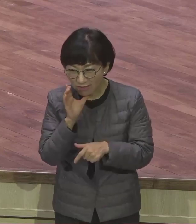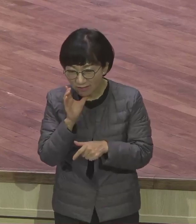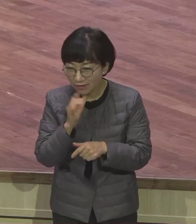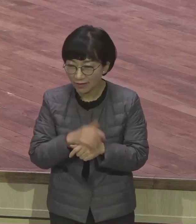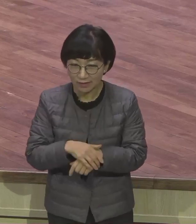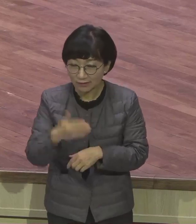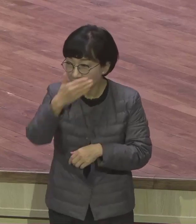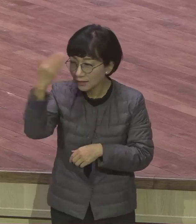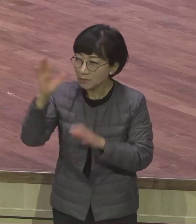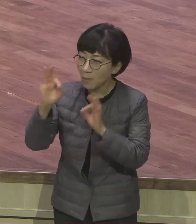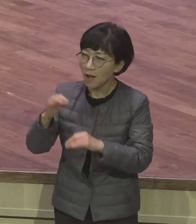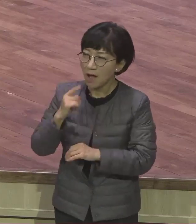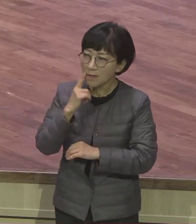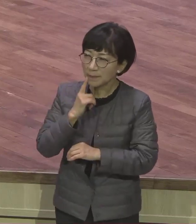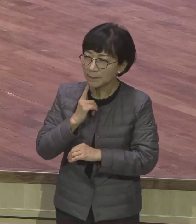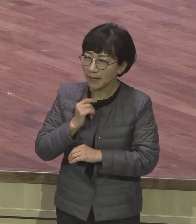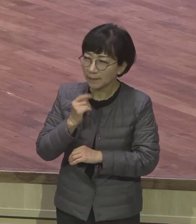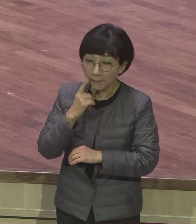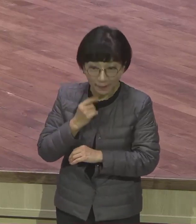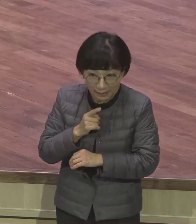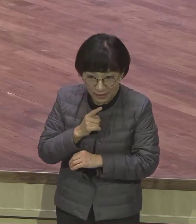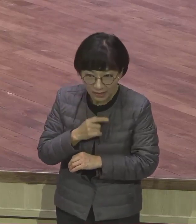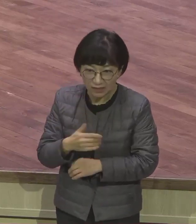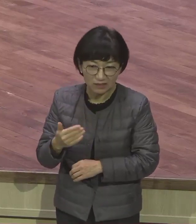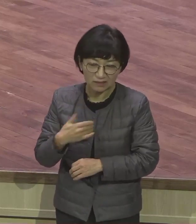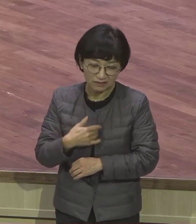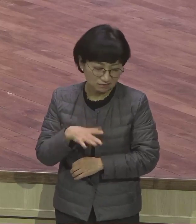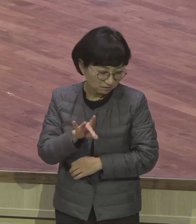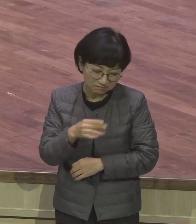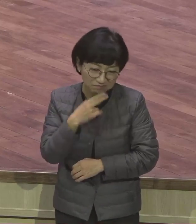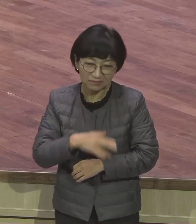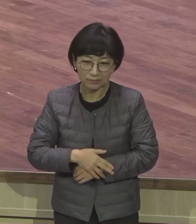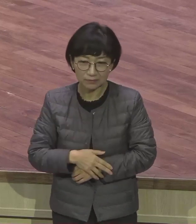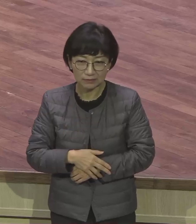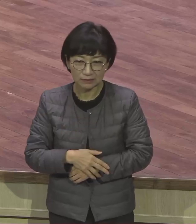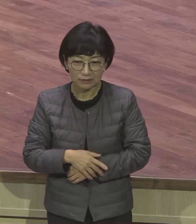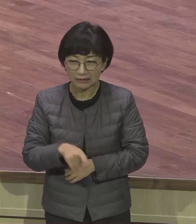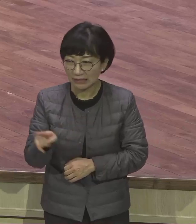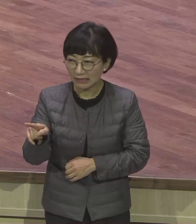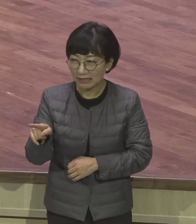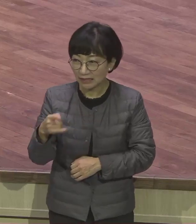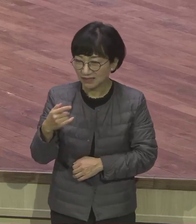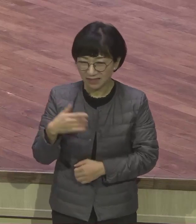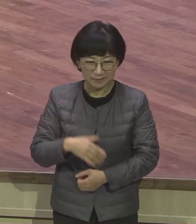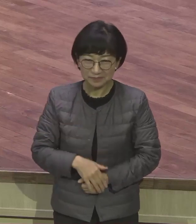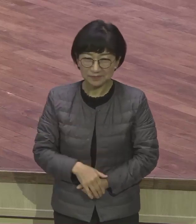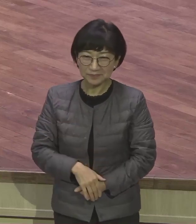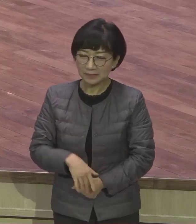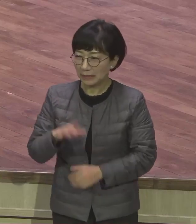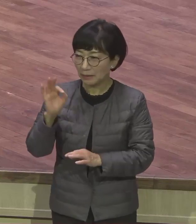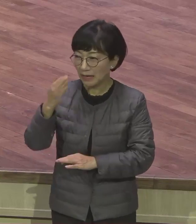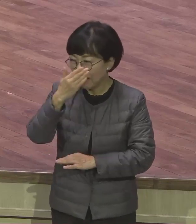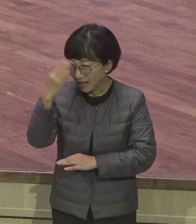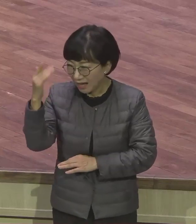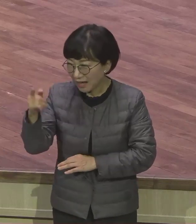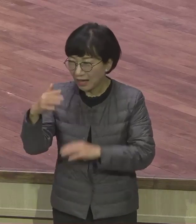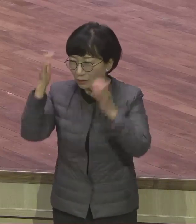전혀 저는 그렇지 않습니다. 도리어 불쌍해 보입니다. 참 광량생활 고생